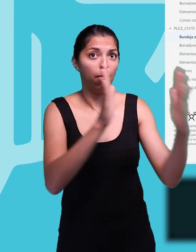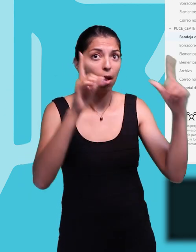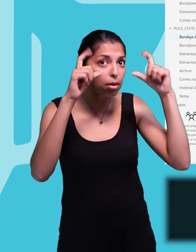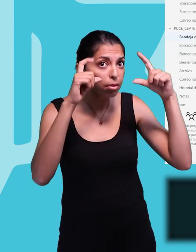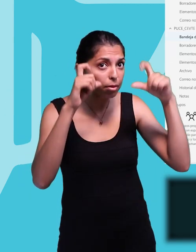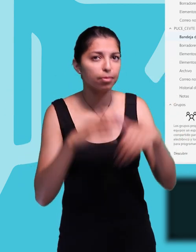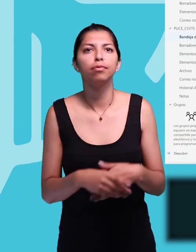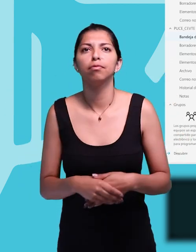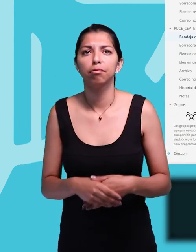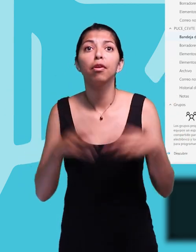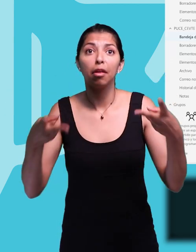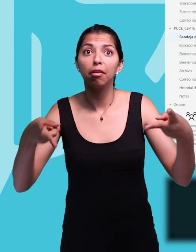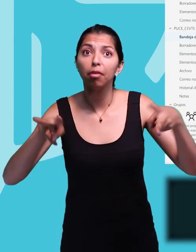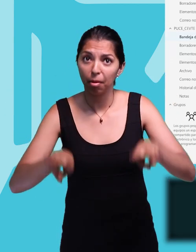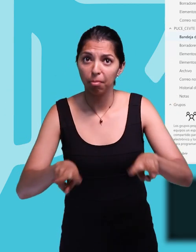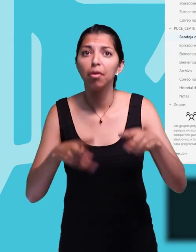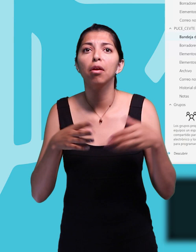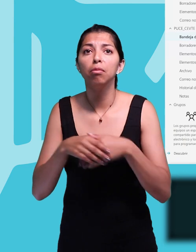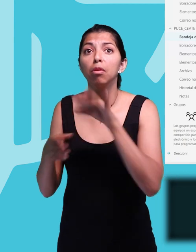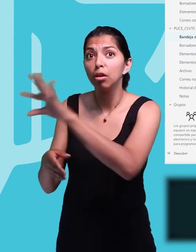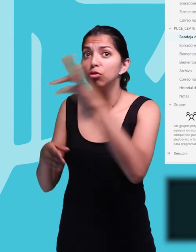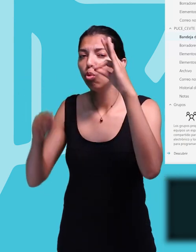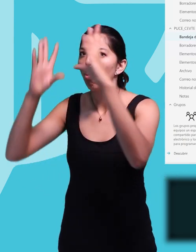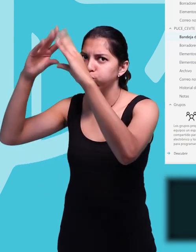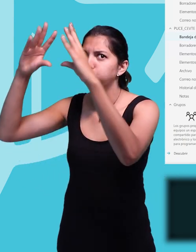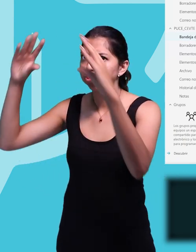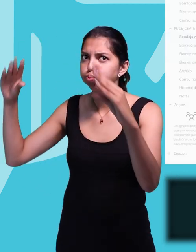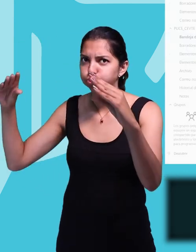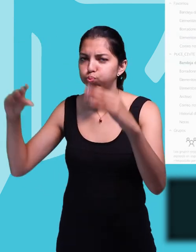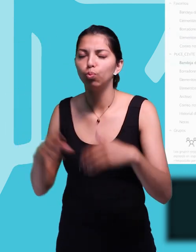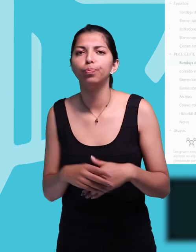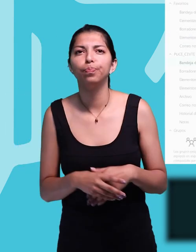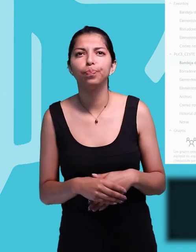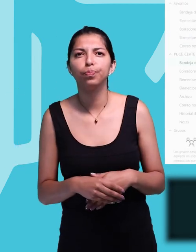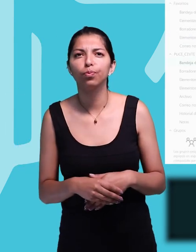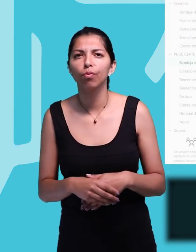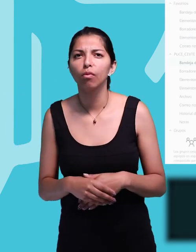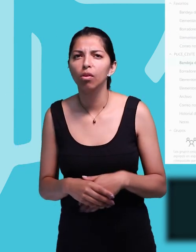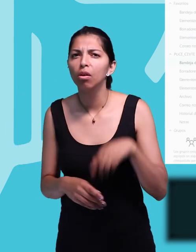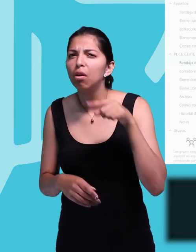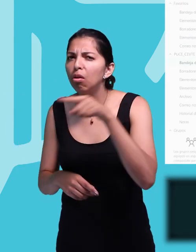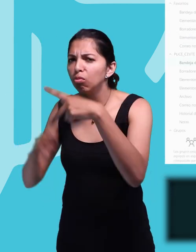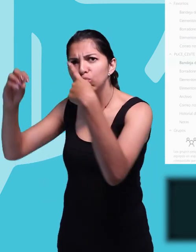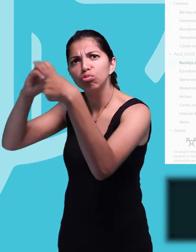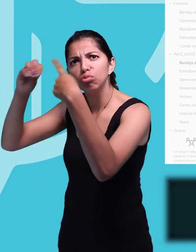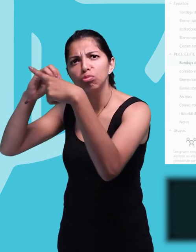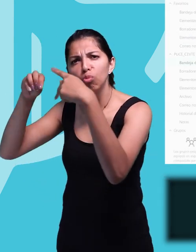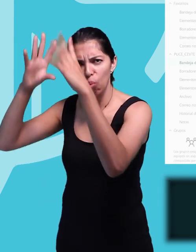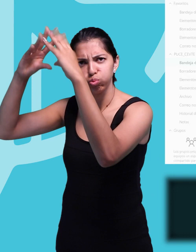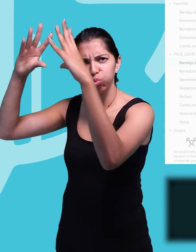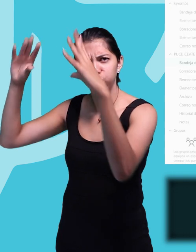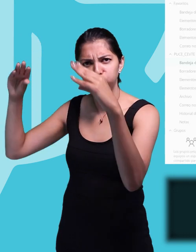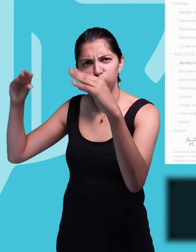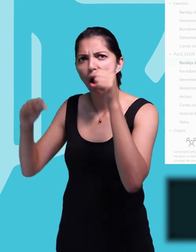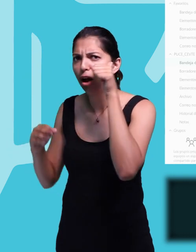agregar cualquier tipo de archivo con cualquier extensión o también un archivo desde la nube. En este caso en el